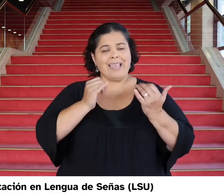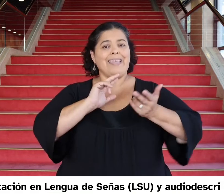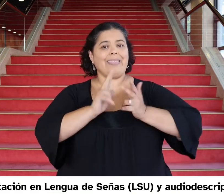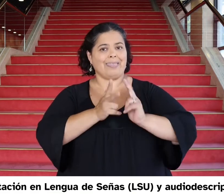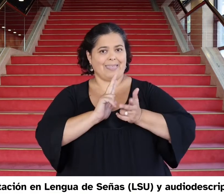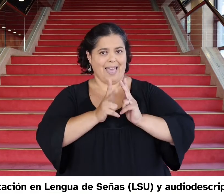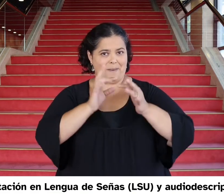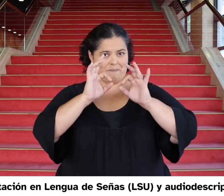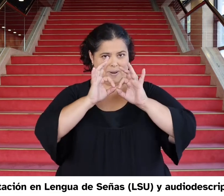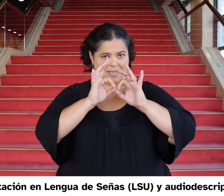audiodescripción.